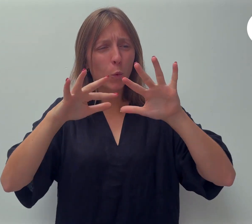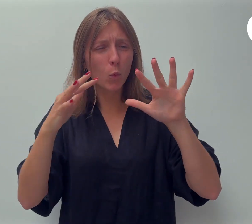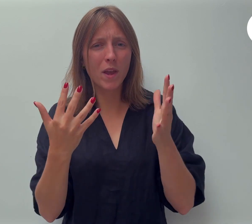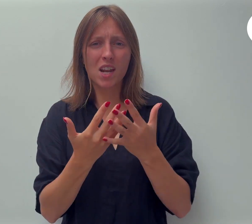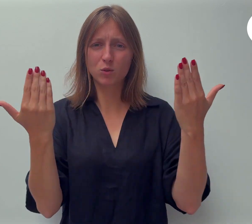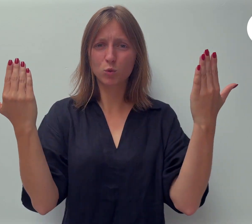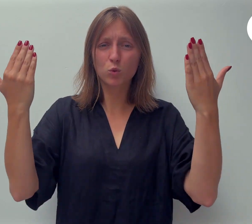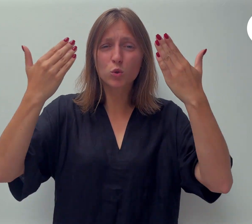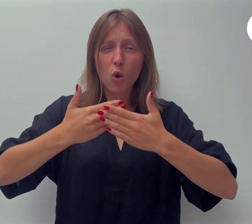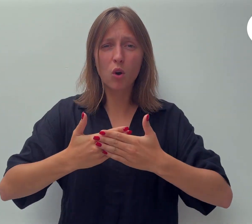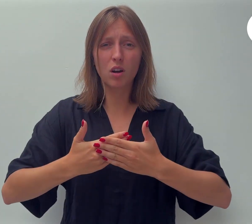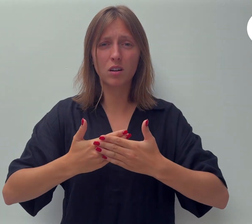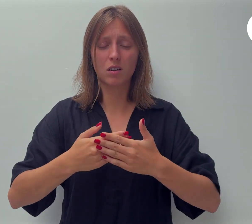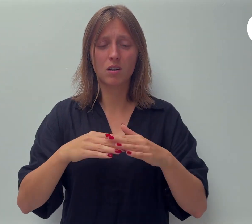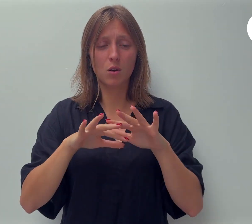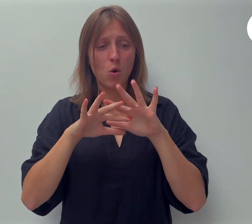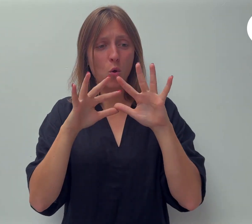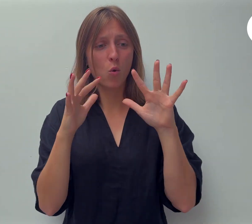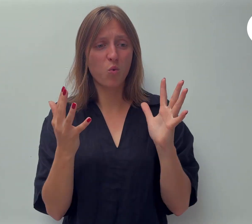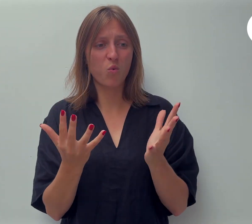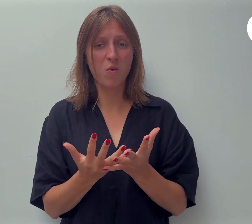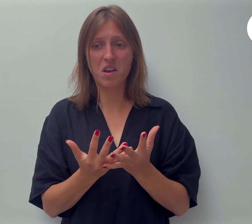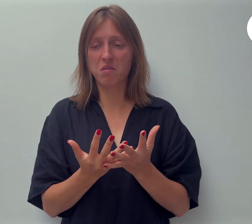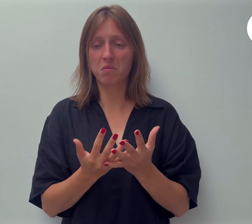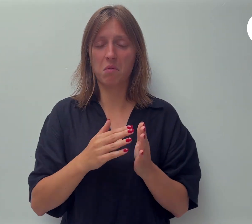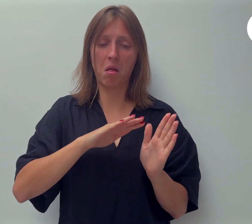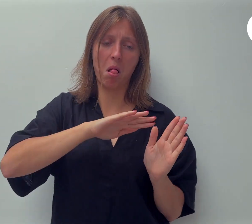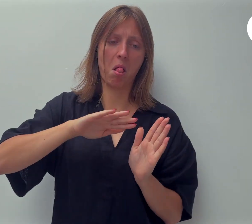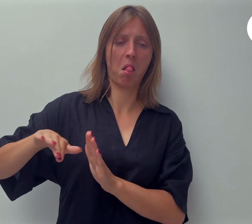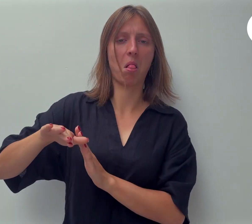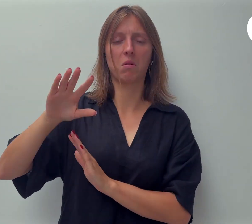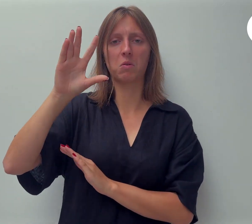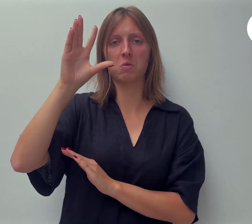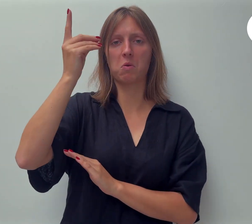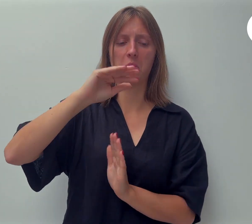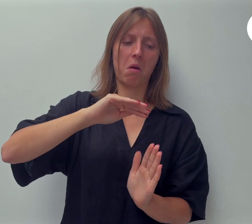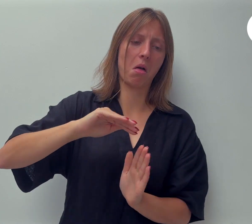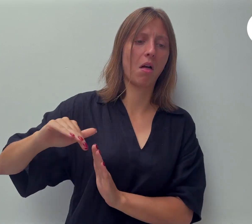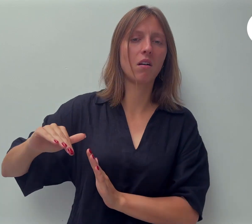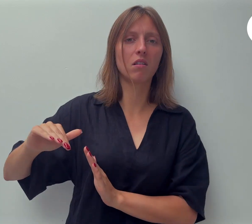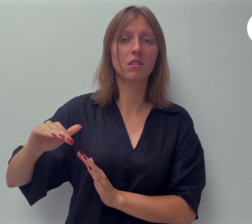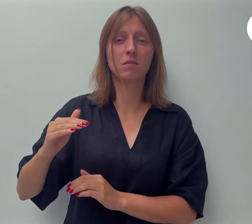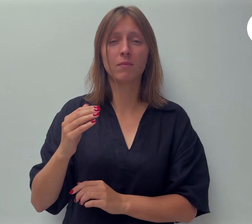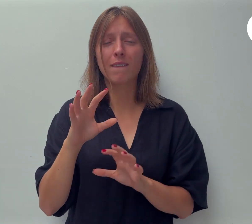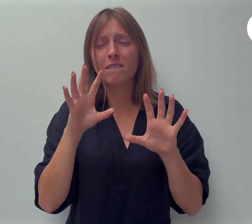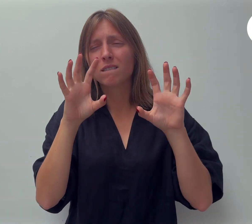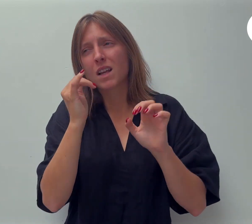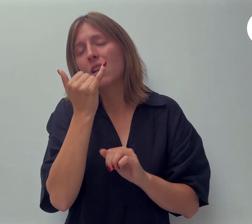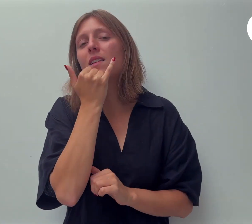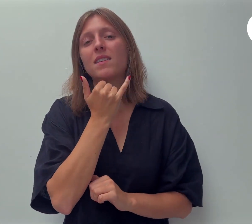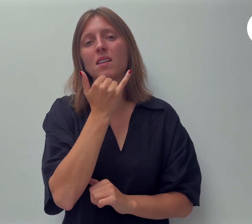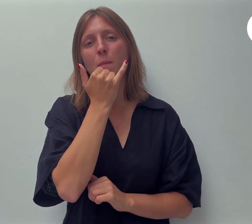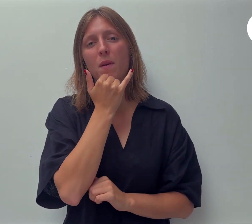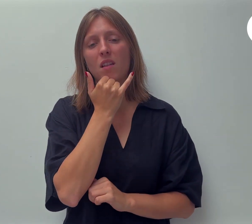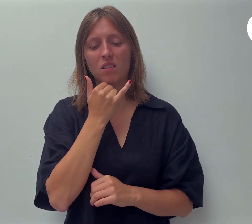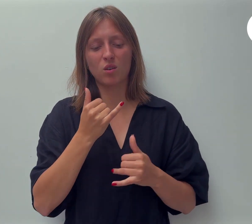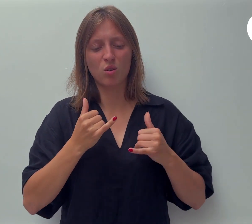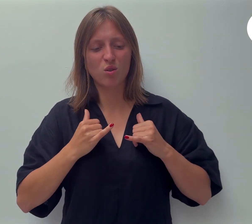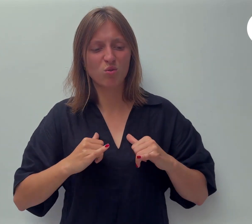Een wereld die minder en minder van God wil weten. Waar eenzaamheid is. Waar jongeren strijden met een identiteit.